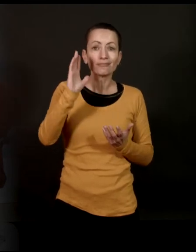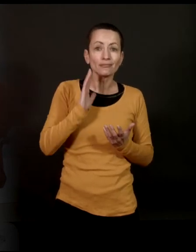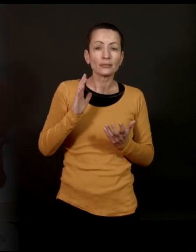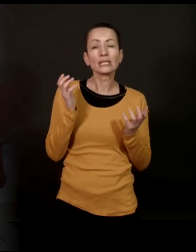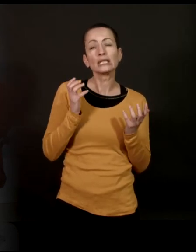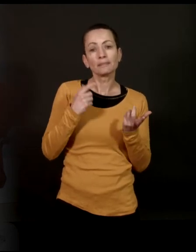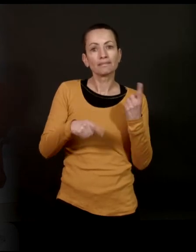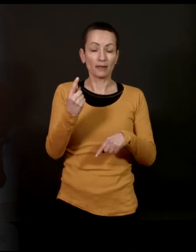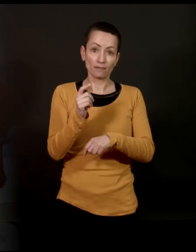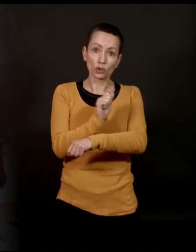vocation de journaliste,